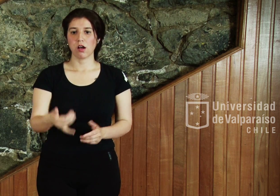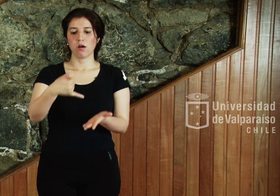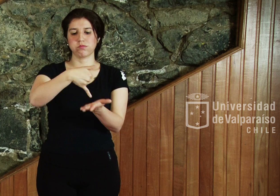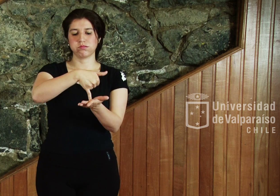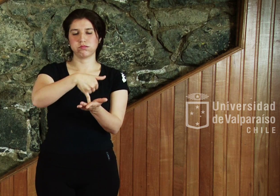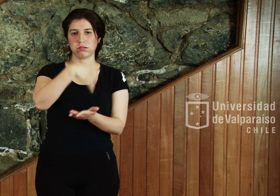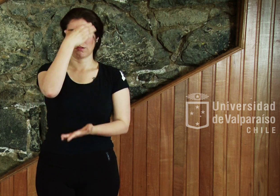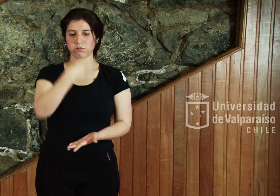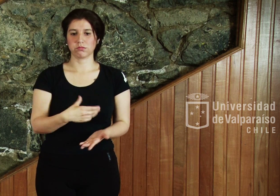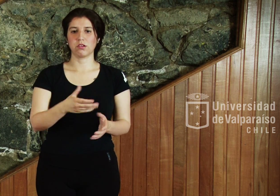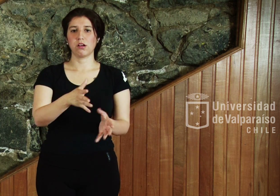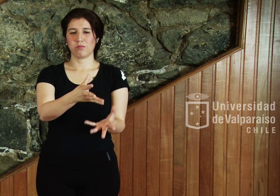muy deprimido.